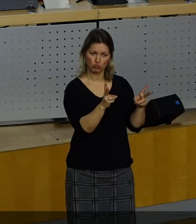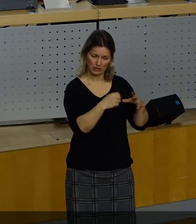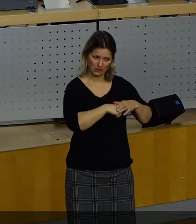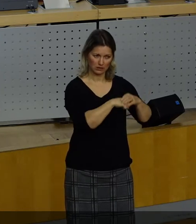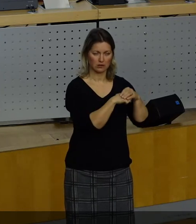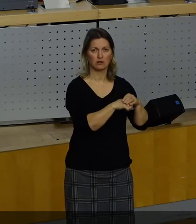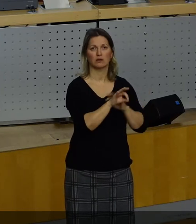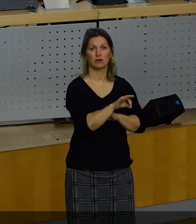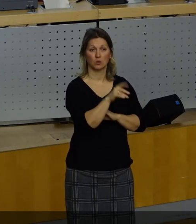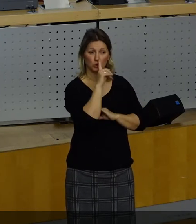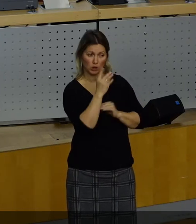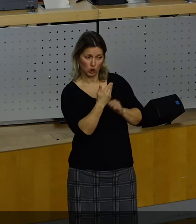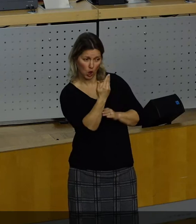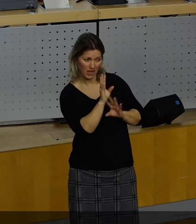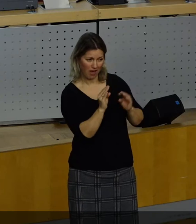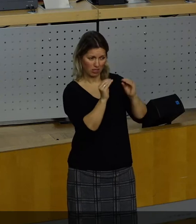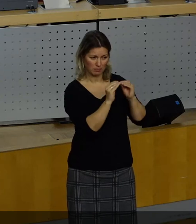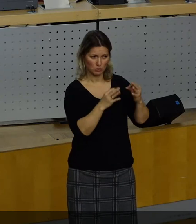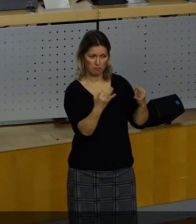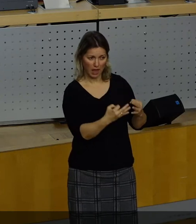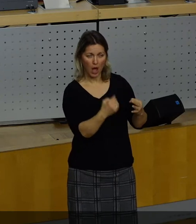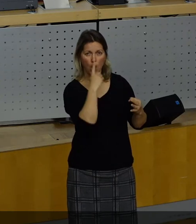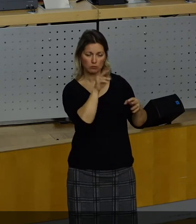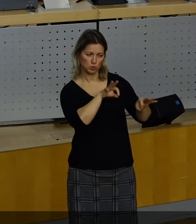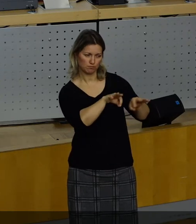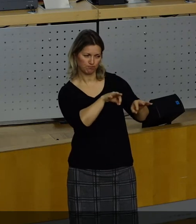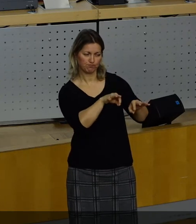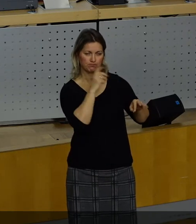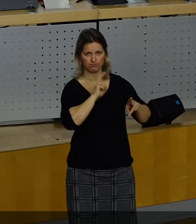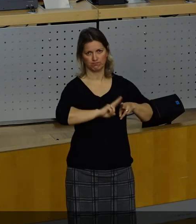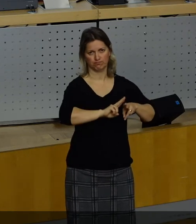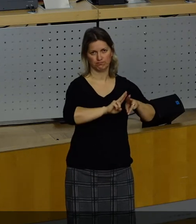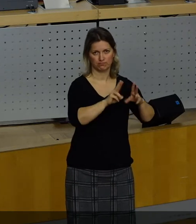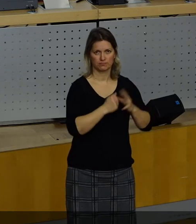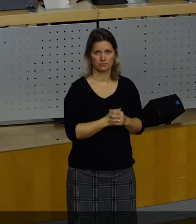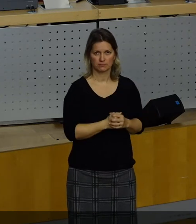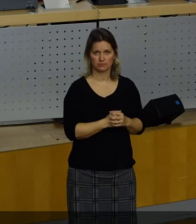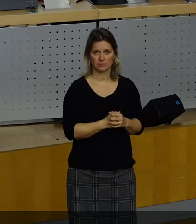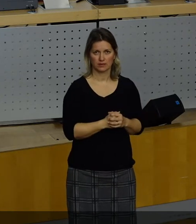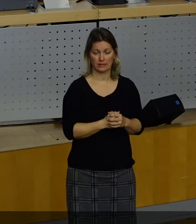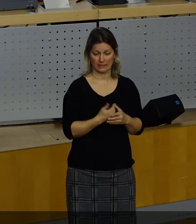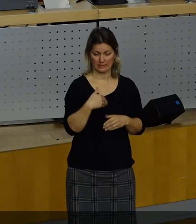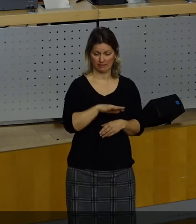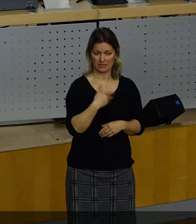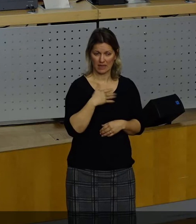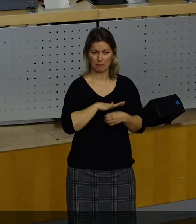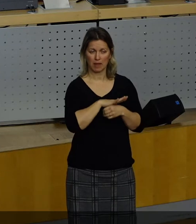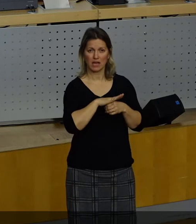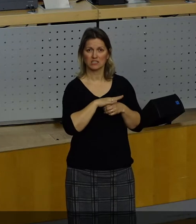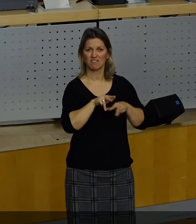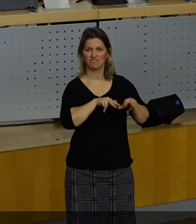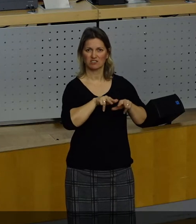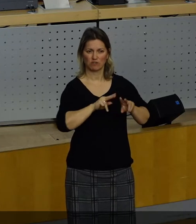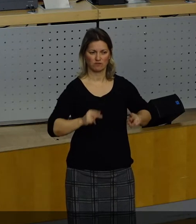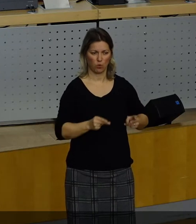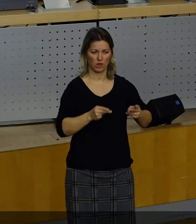dort, wo es Anpassungsbedarf gibt, nachzusteuern. So war es zum Beispiel unser Anliegen, den Bereich Wirtschaftsförderung wieder